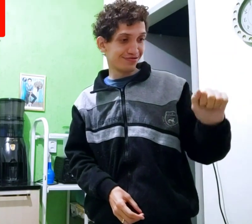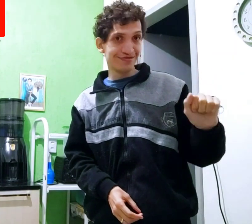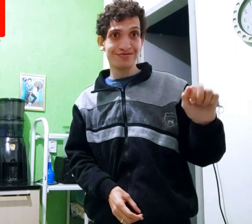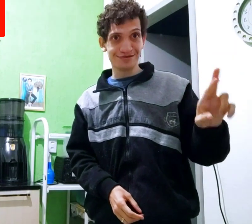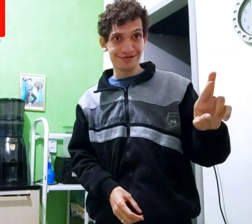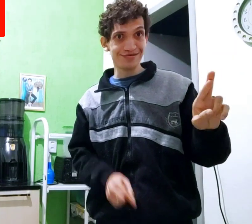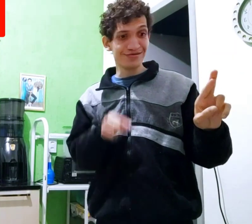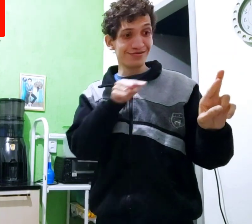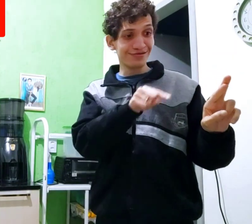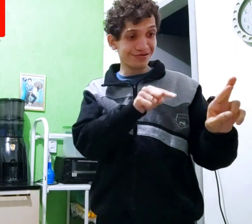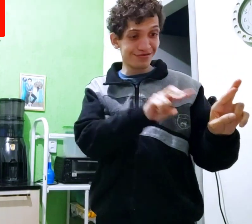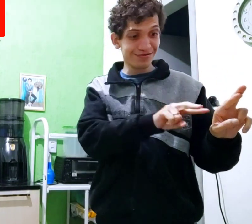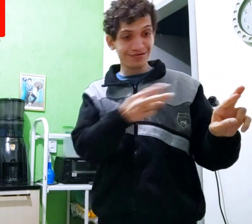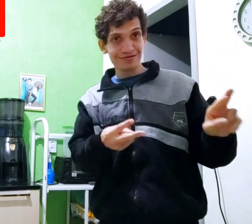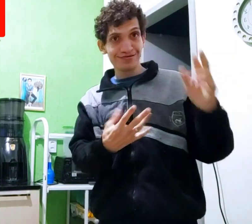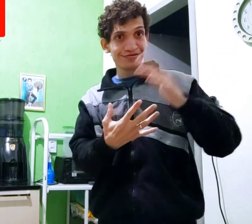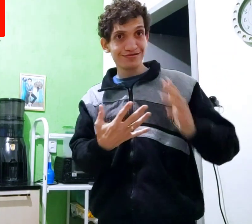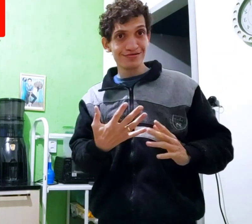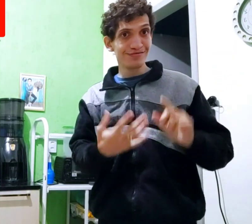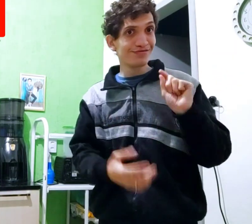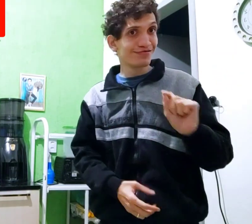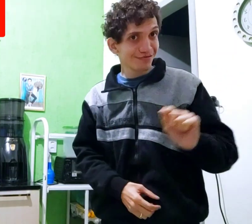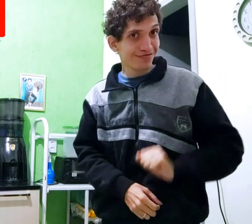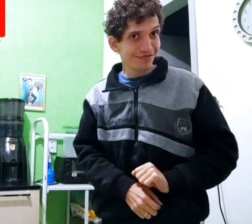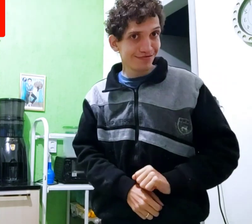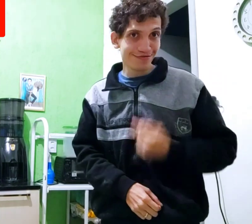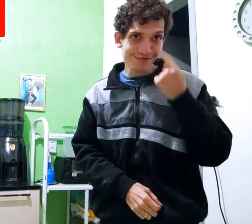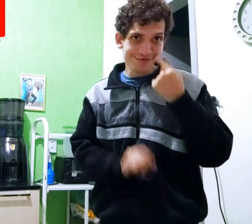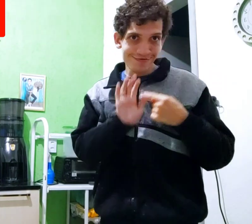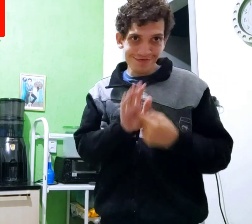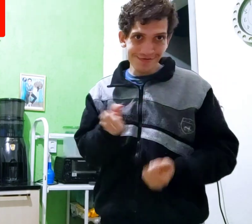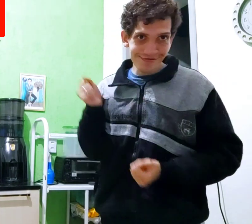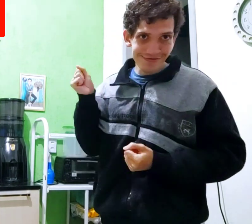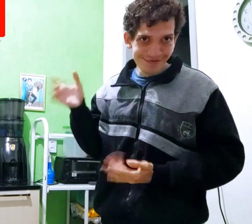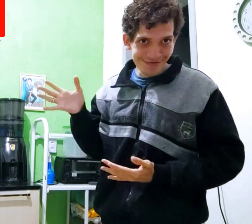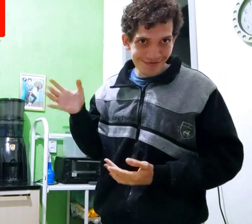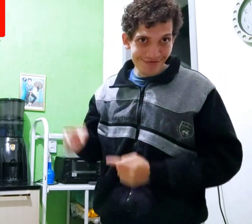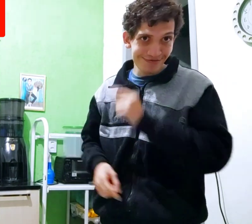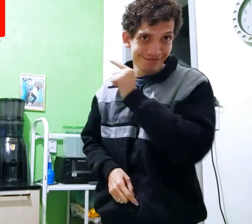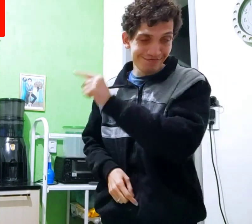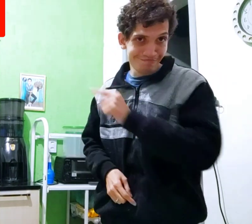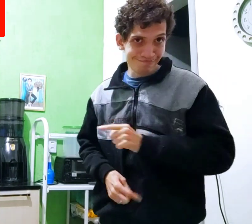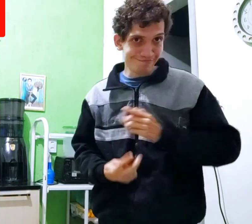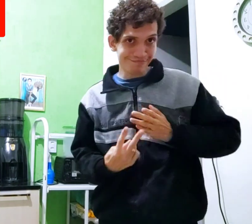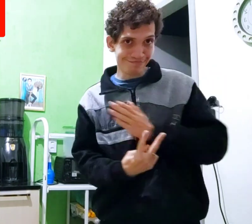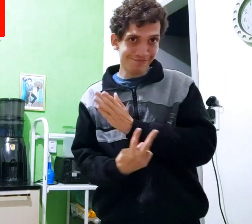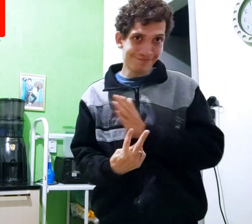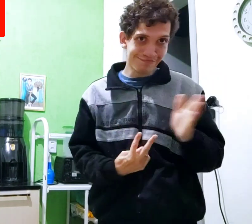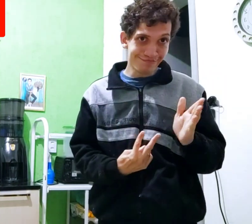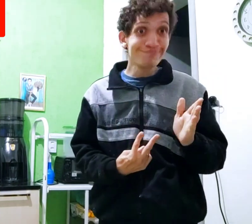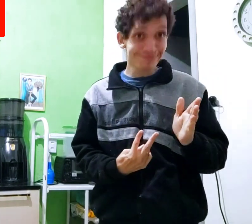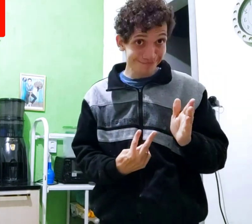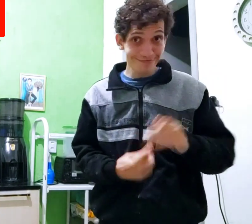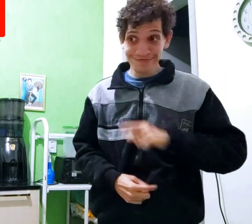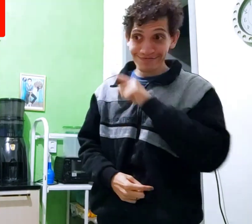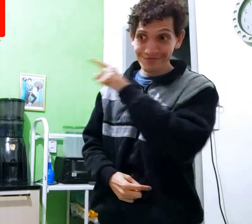EXAMINAR Isso daqui, tradução língua, o E tem A pra outro lado e são duas